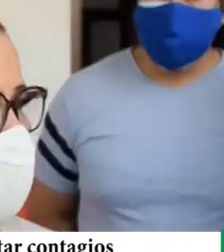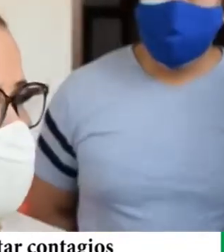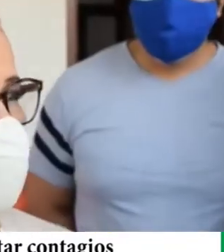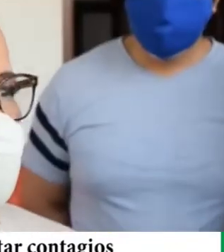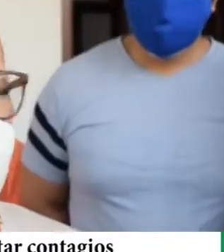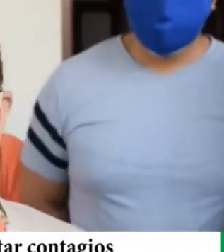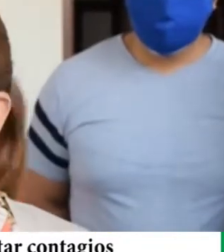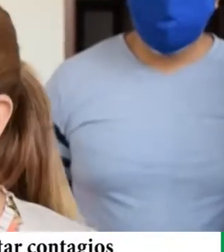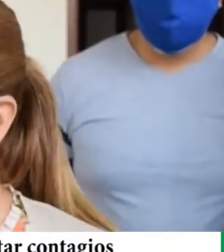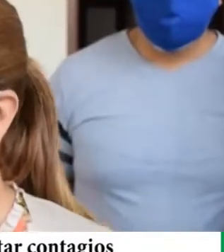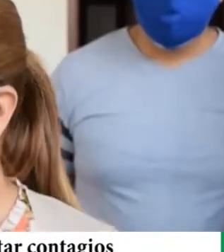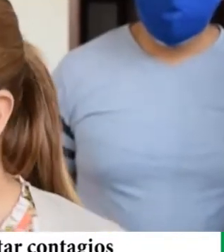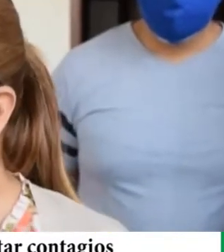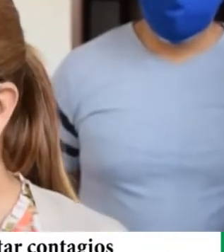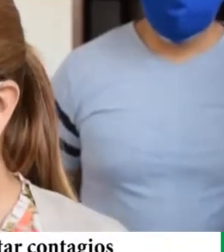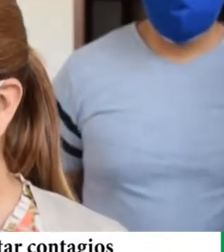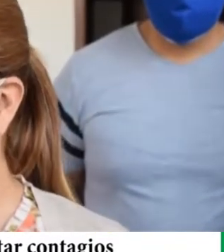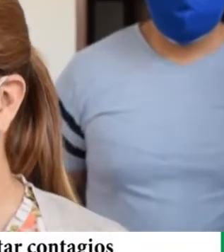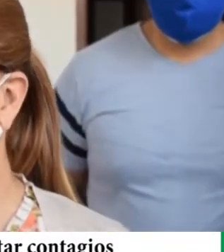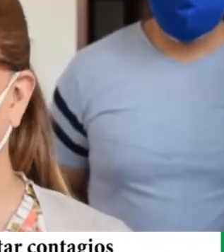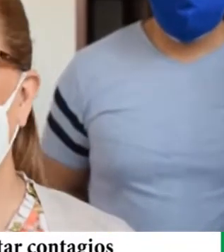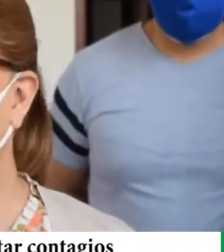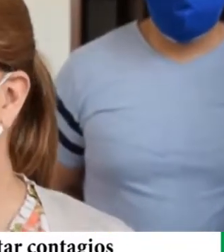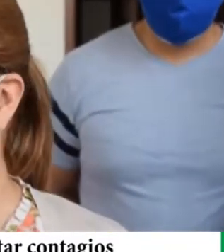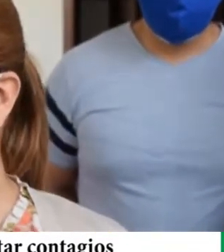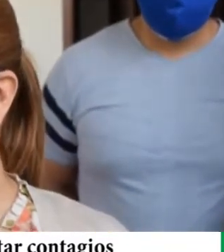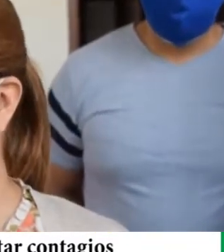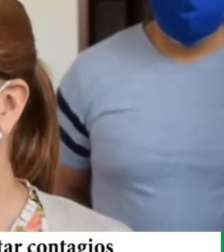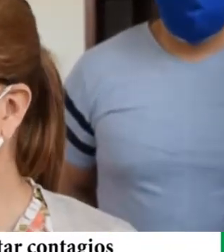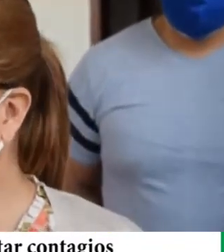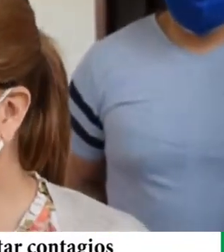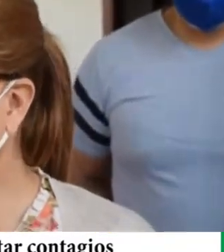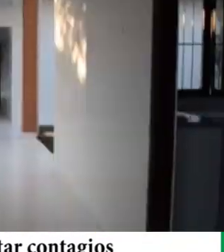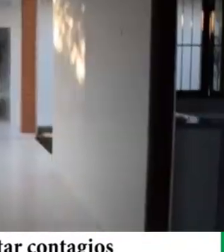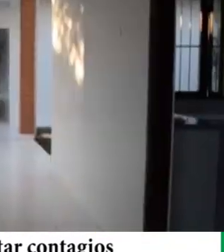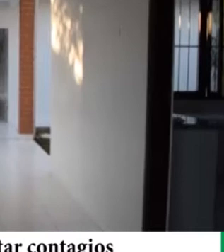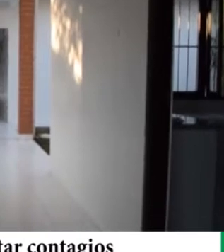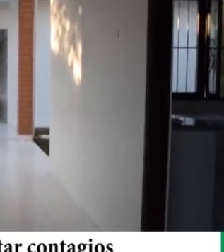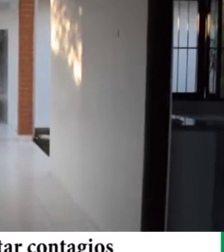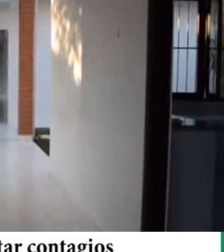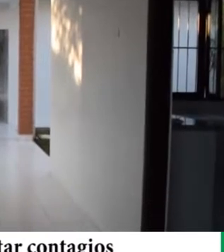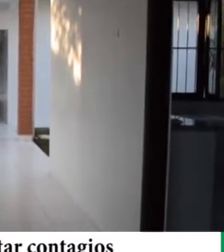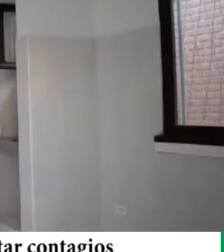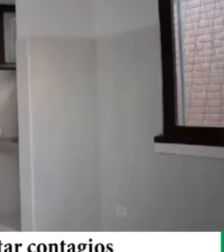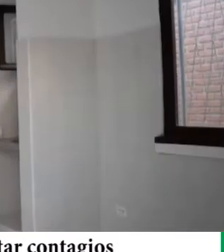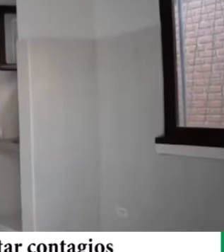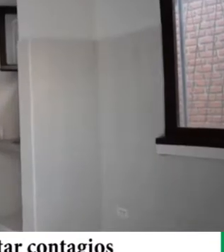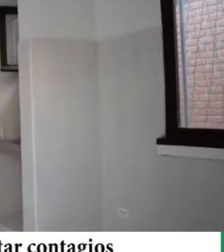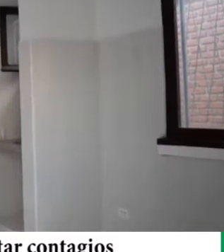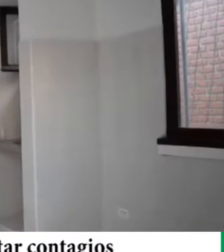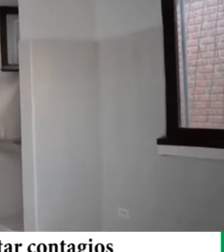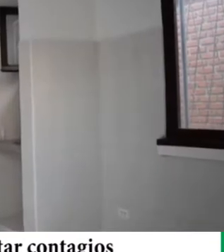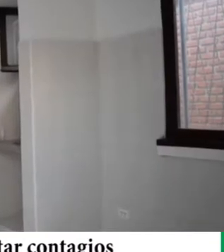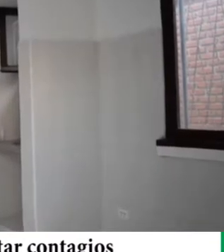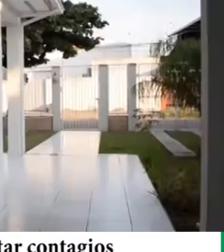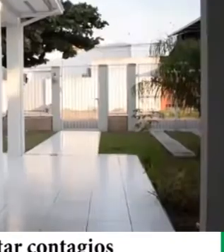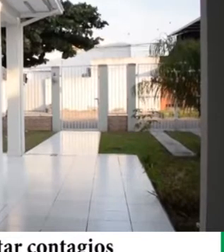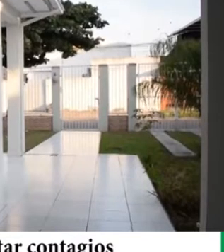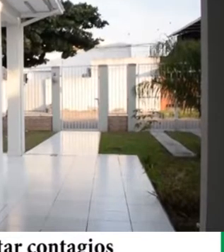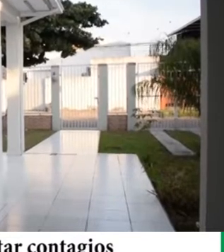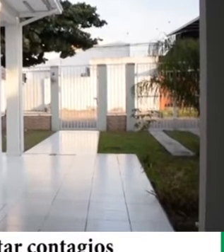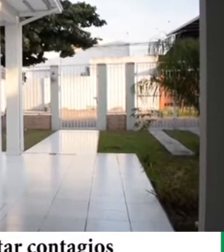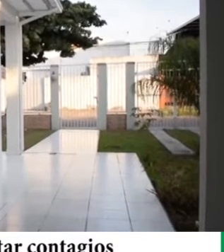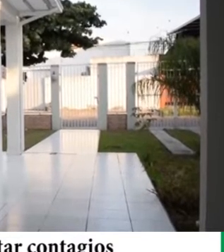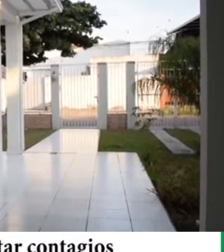Tiendo la necesidad de convertir este centro en 24 horas, hay que hacer el esfuerzo, hay que hacerlo, ¿por qué no pensar en que puedan